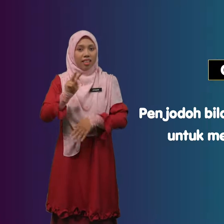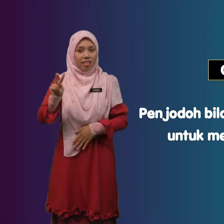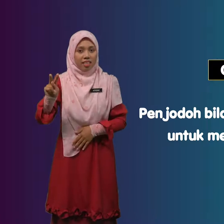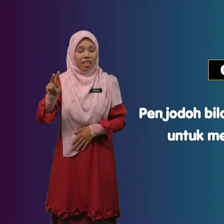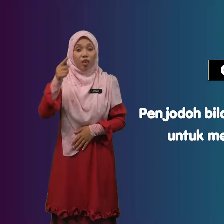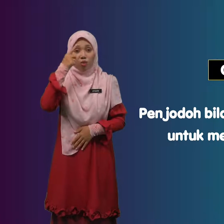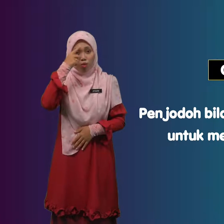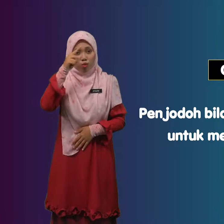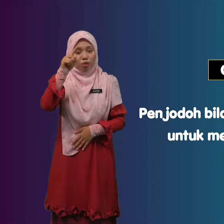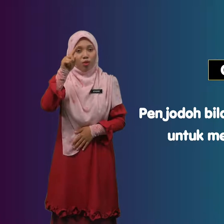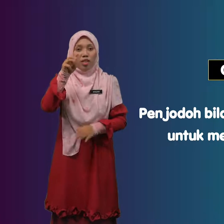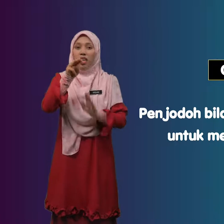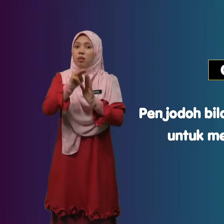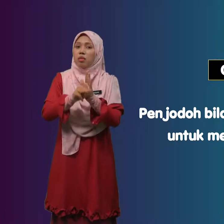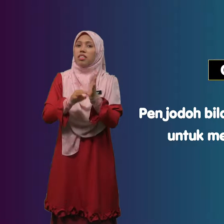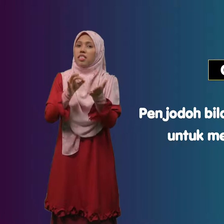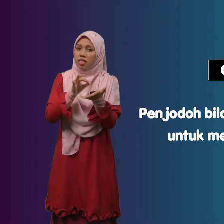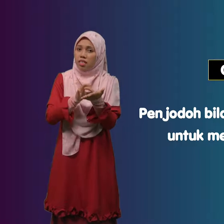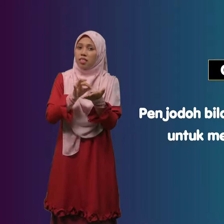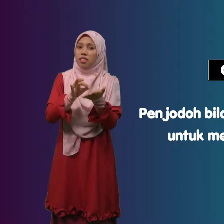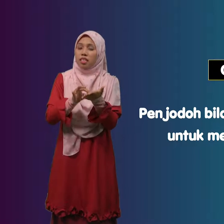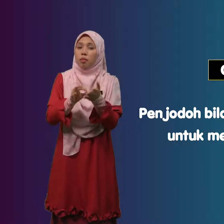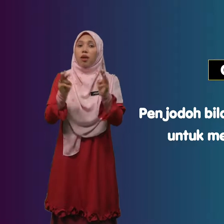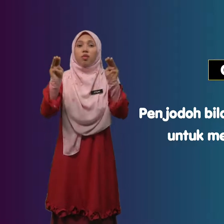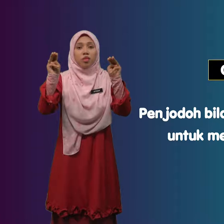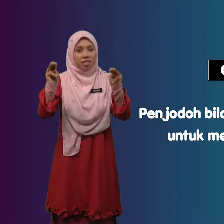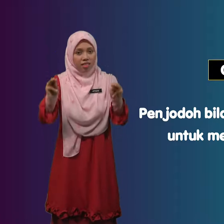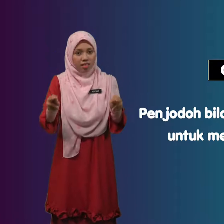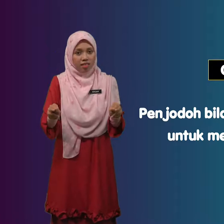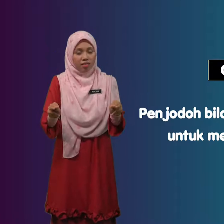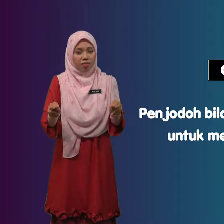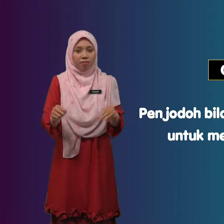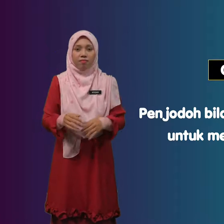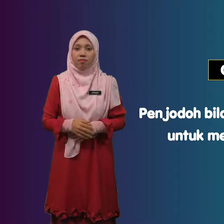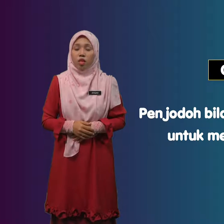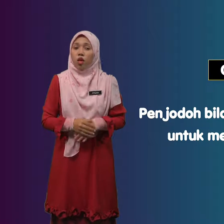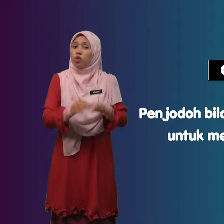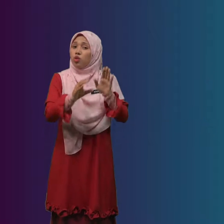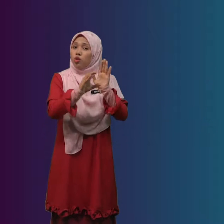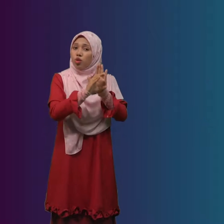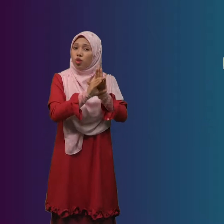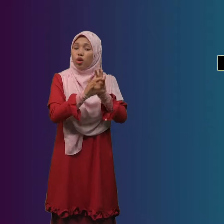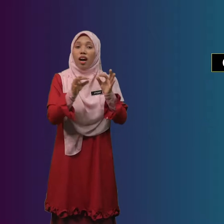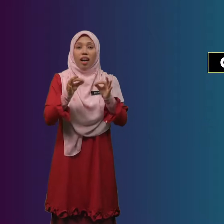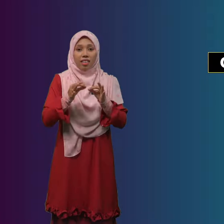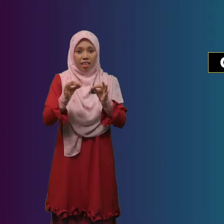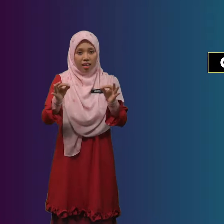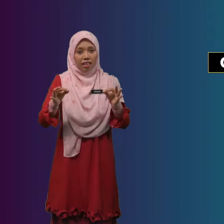Digunakan Untuk Mengira Manusia Contoh Ayat